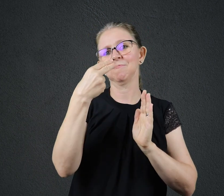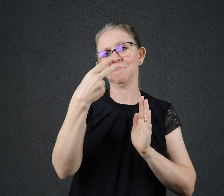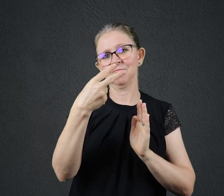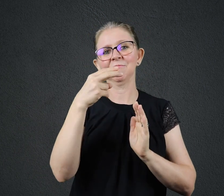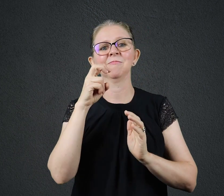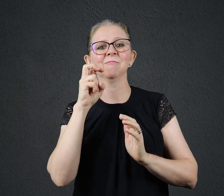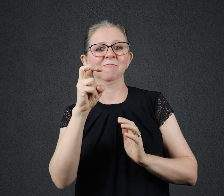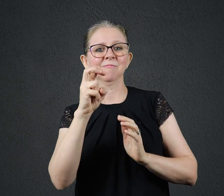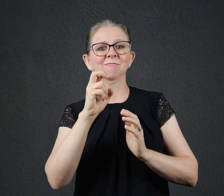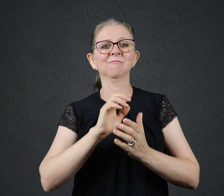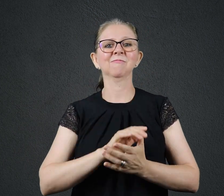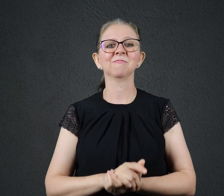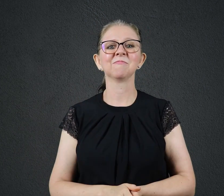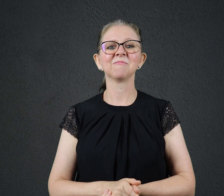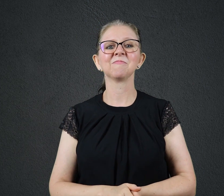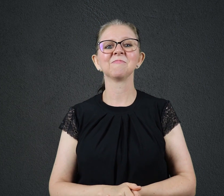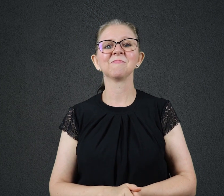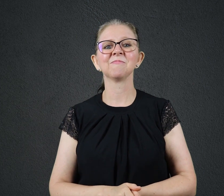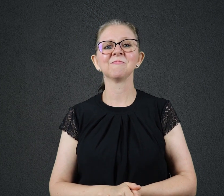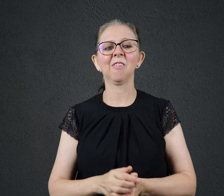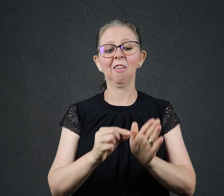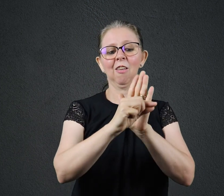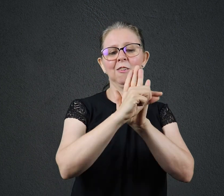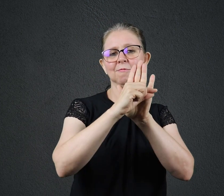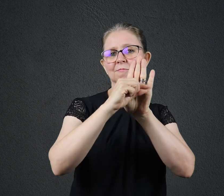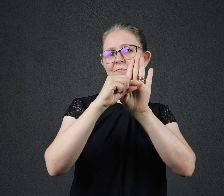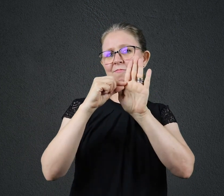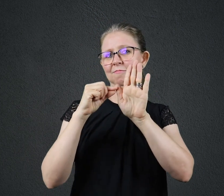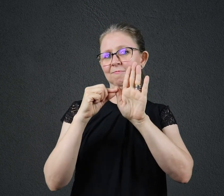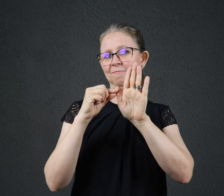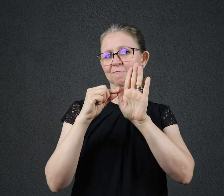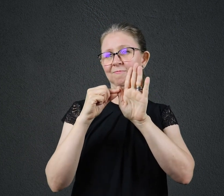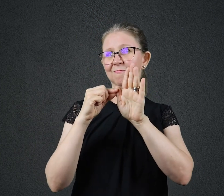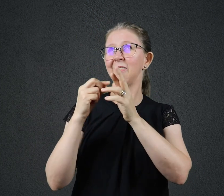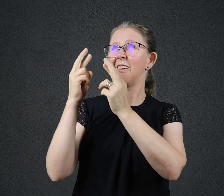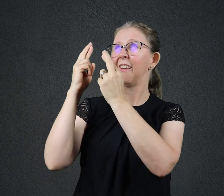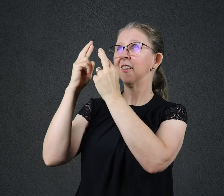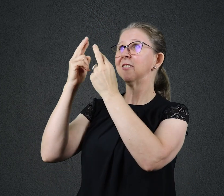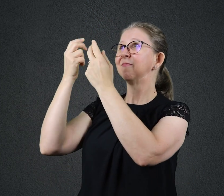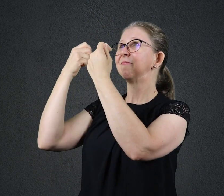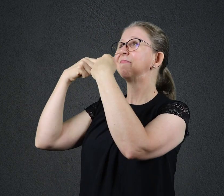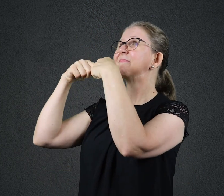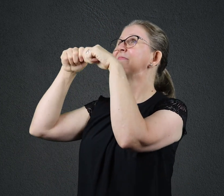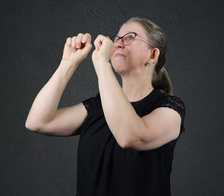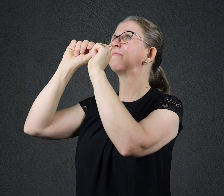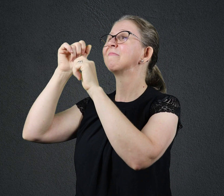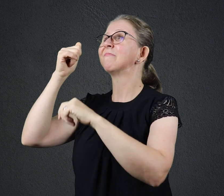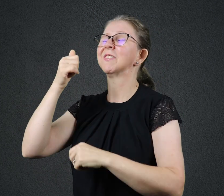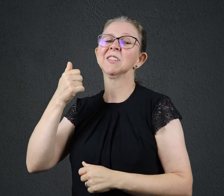VERSÍCULO CHAVE A ESPERANÇA NÃO NOS DECEPCIONA PORQUE DEUS DERRAMOU SEU AMOR EM NOSSOS